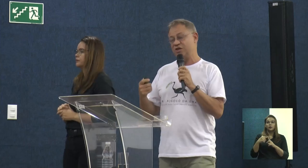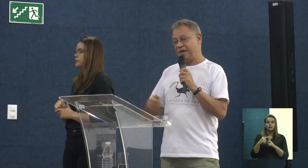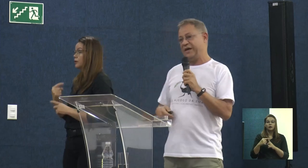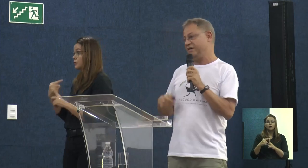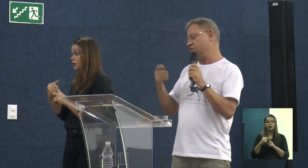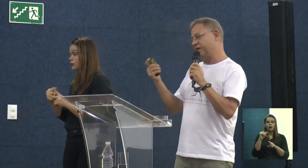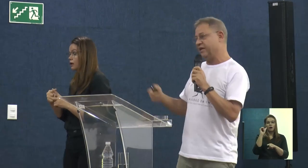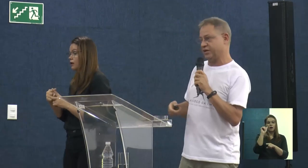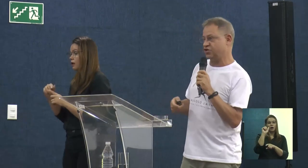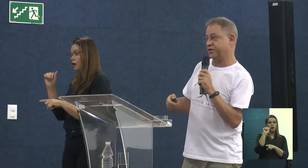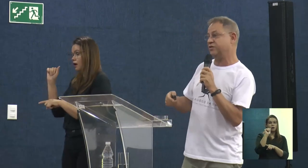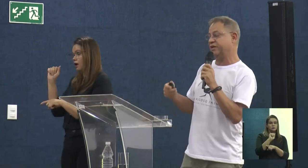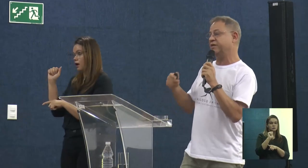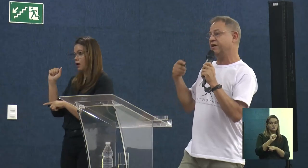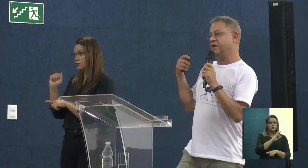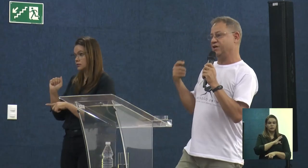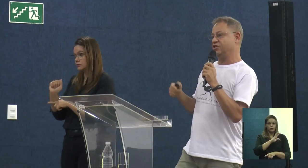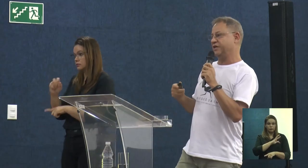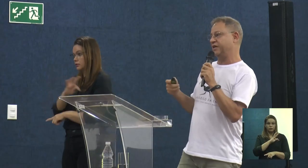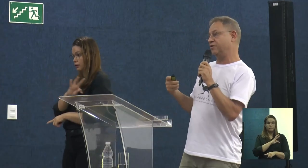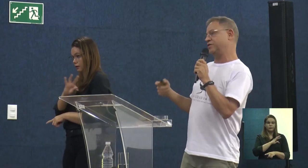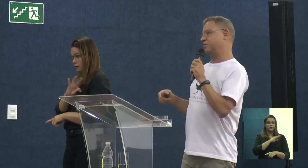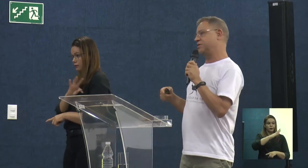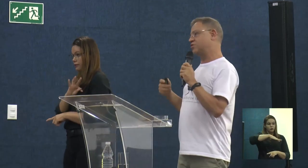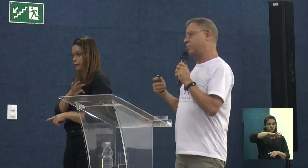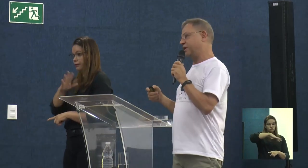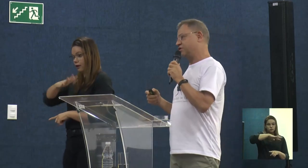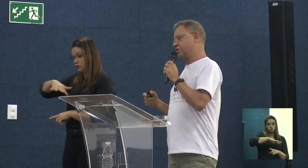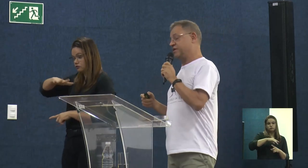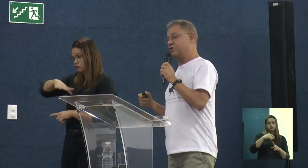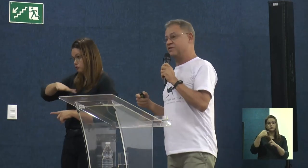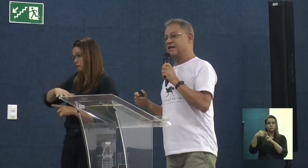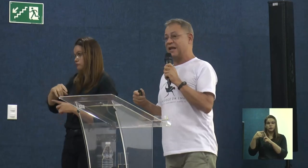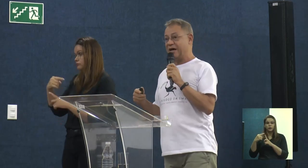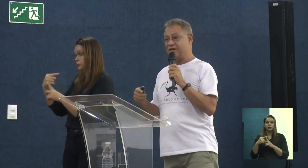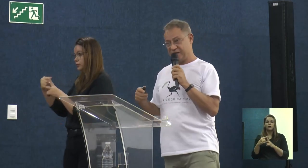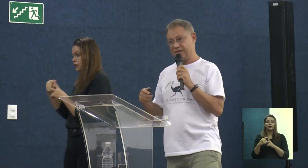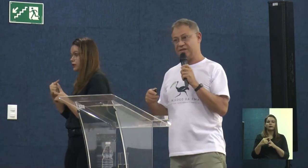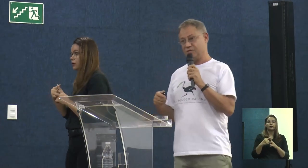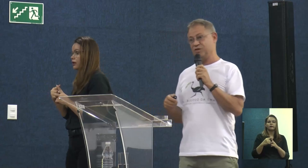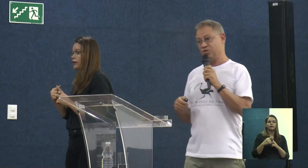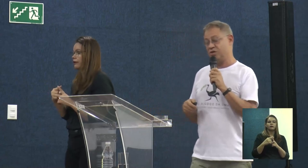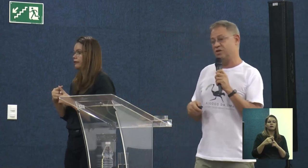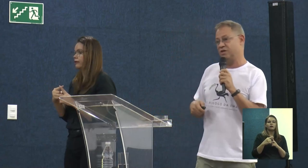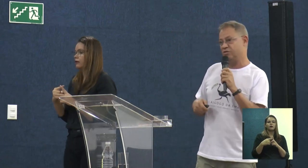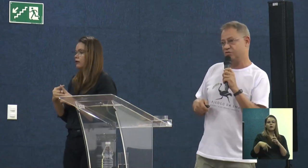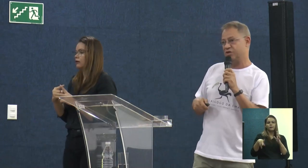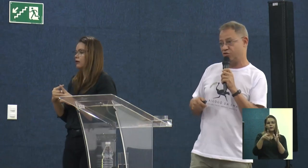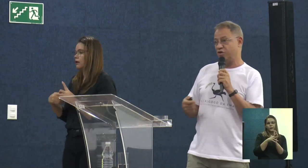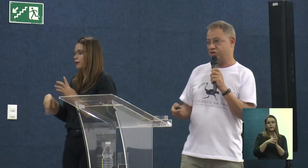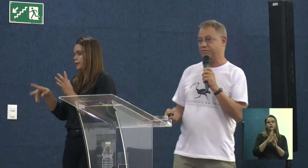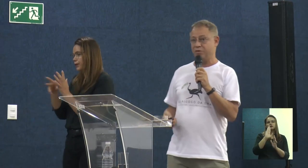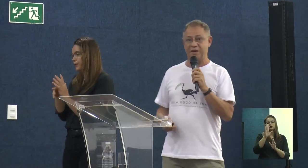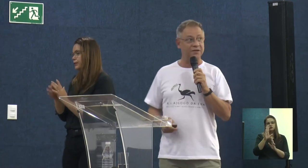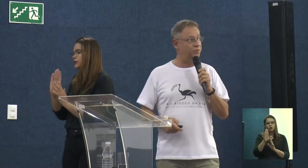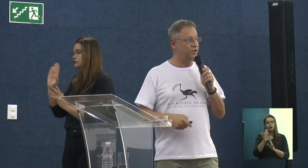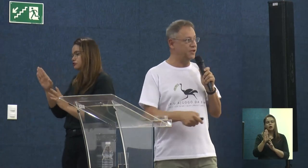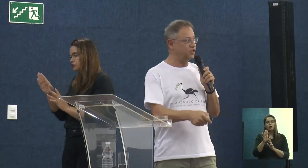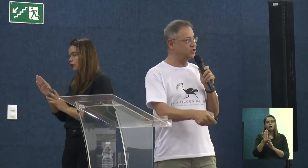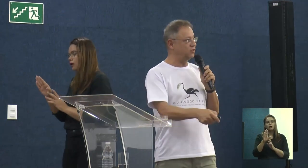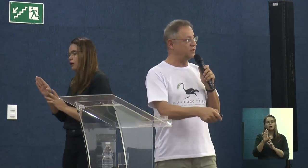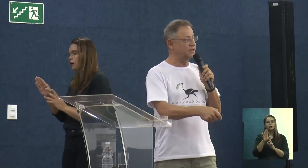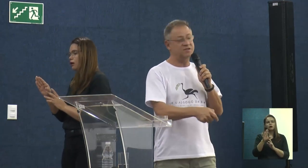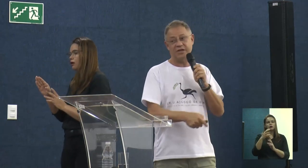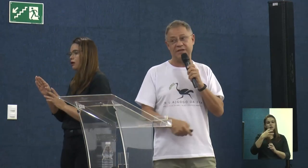então a gente quer, não tem na região, a gente está querendo fazer umas cooperações aí com o Escalar, que é de Salvador, o escritório já formado,